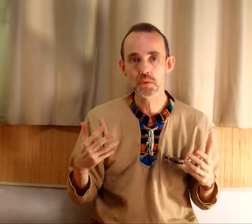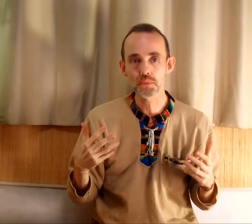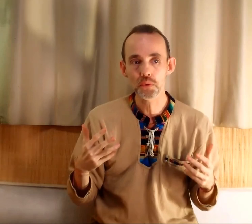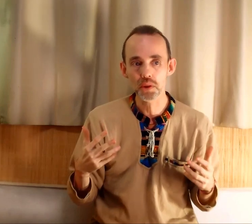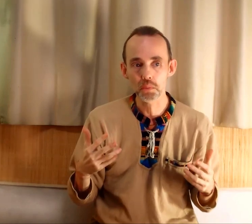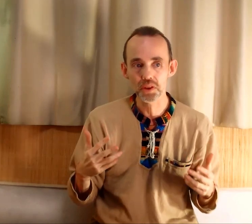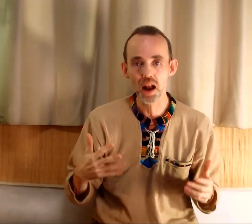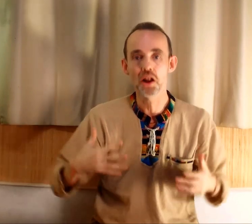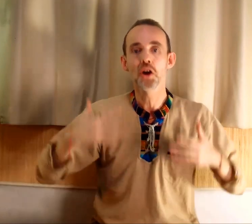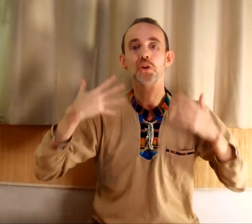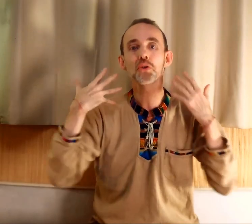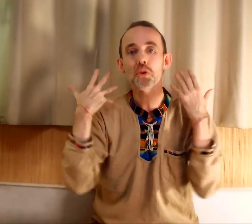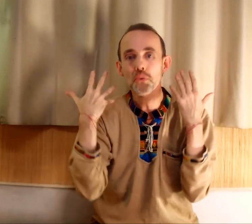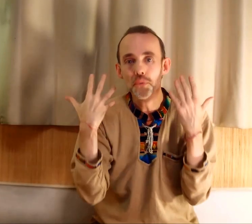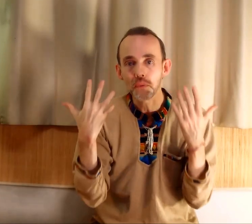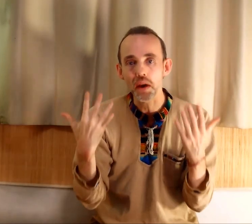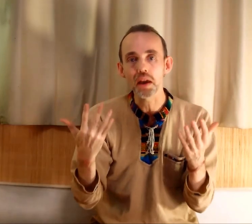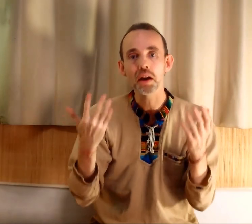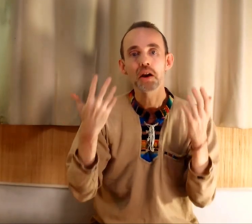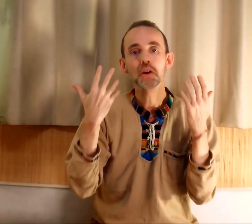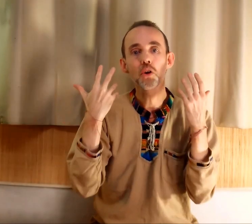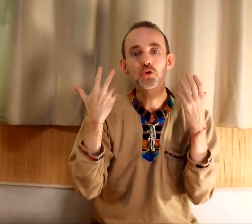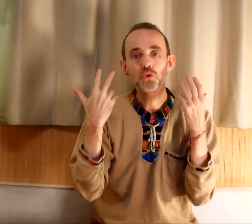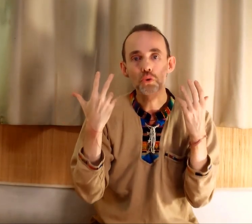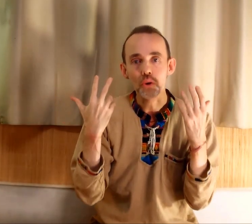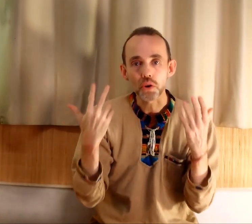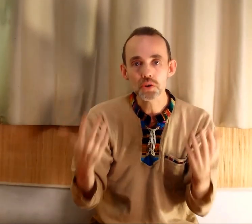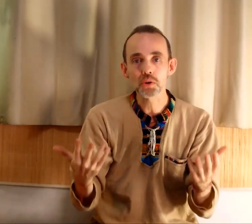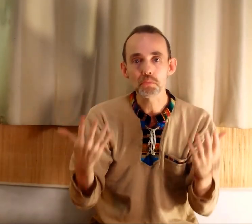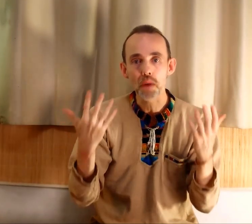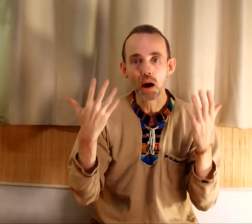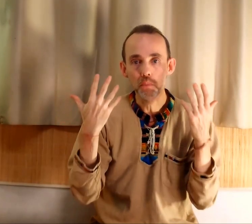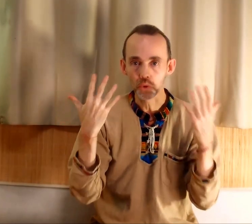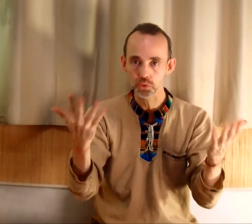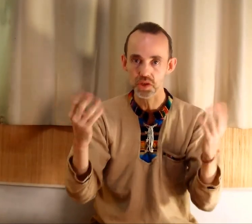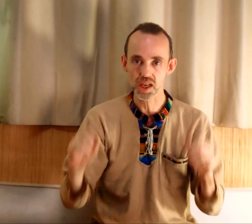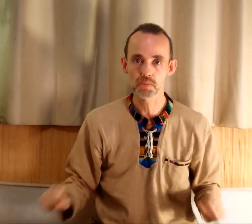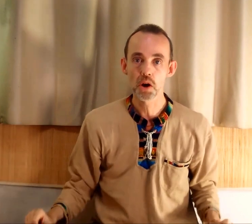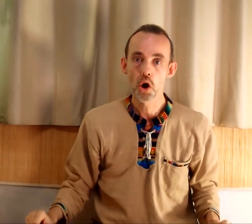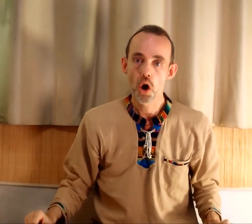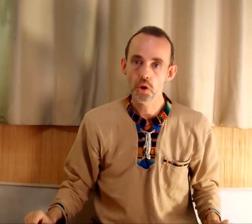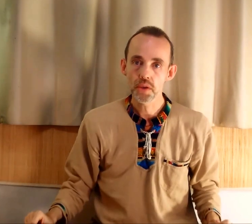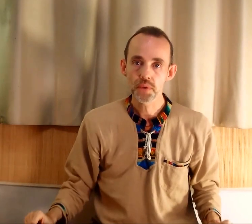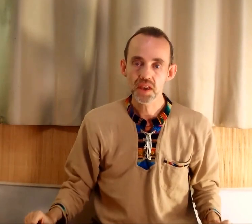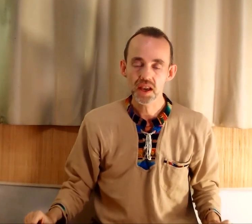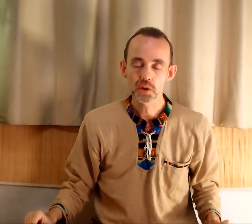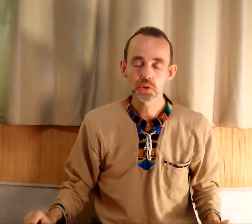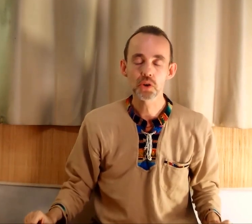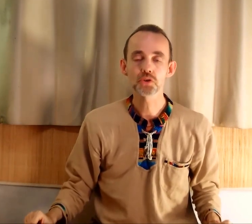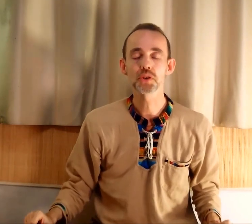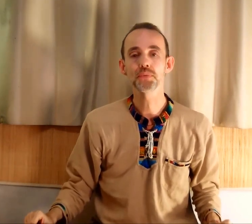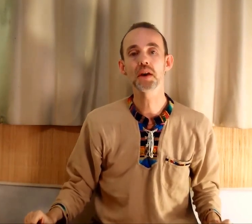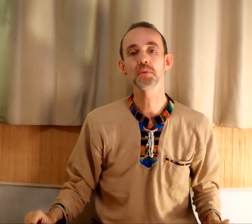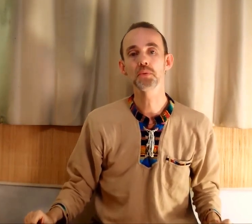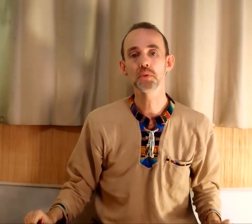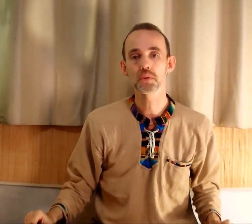fondamentale, que faire quand je ne ressens pas mon enthousiasme ? En effet, il a quelque temps j'ai fait une